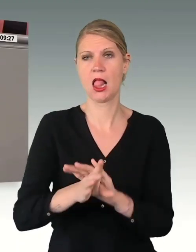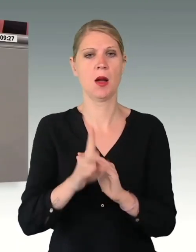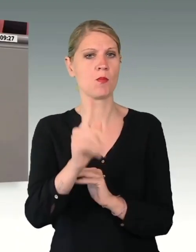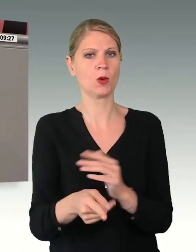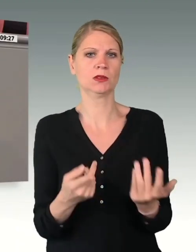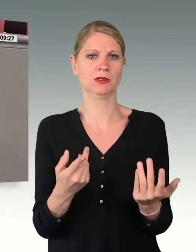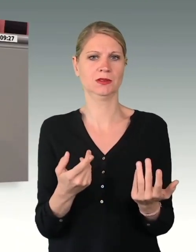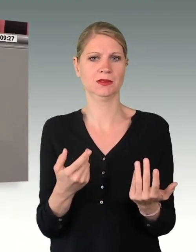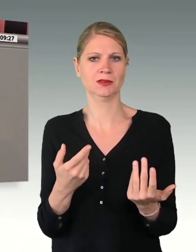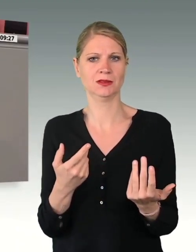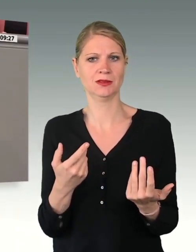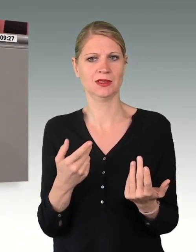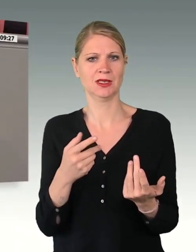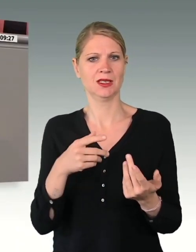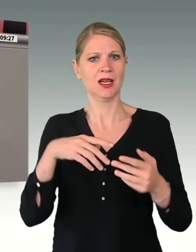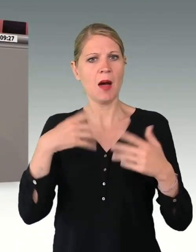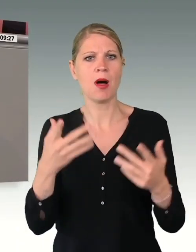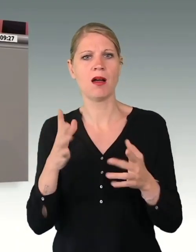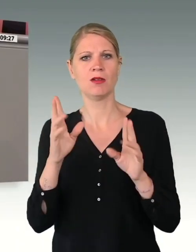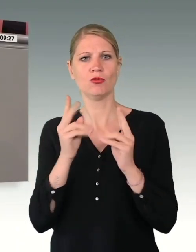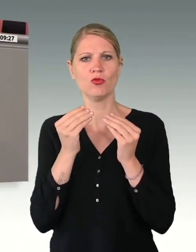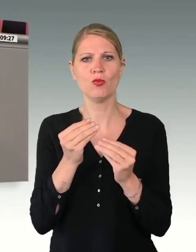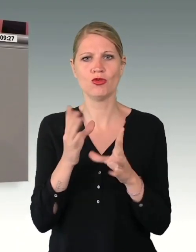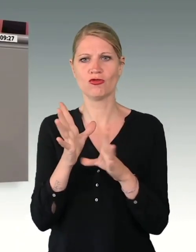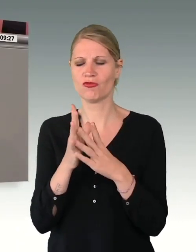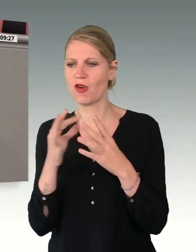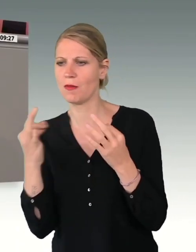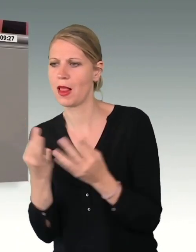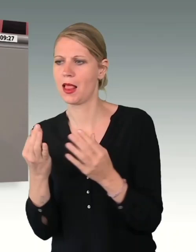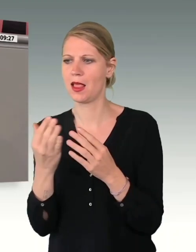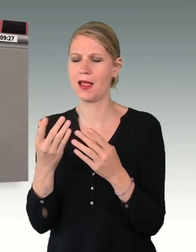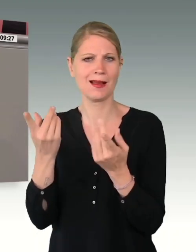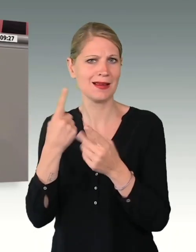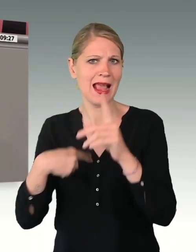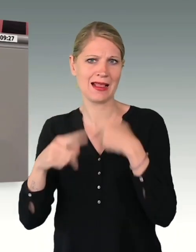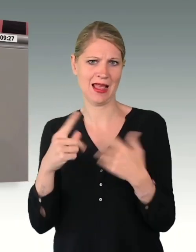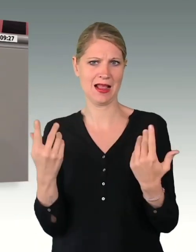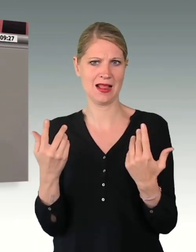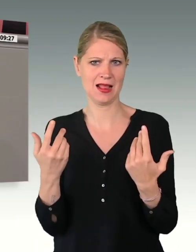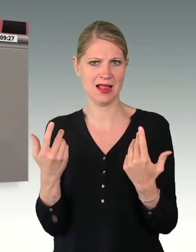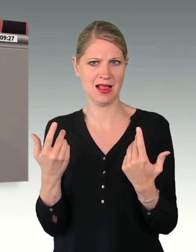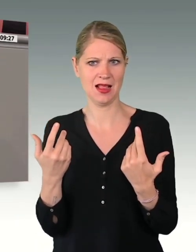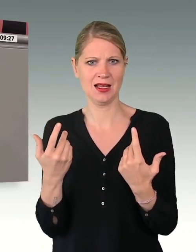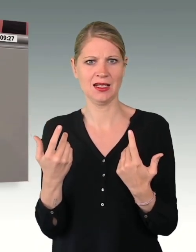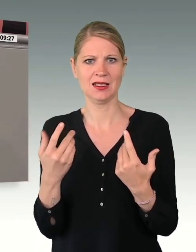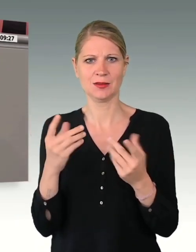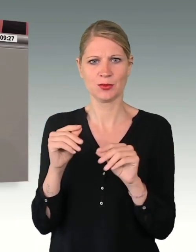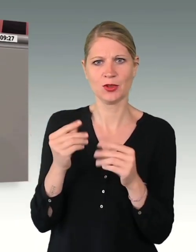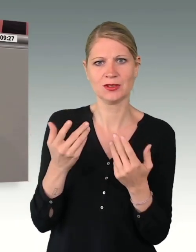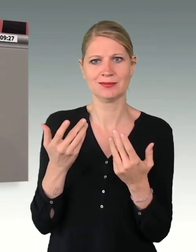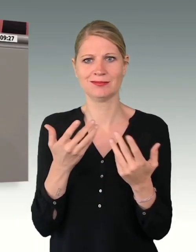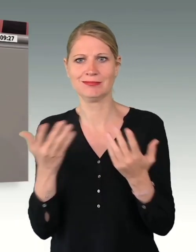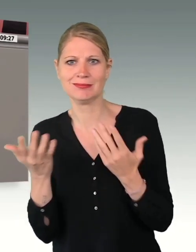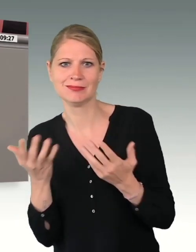das Gegenteil von Kaltstartfähigkeit. Hier reden wir über die nicht planbare kurzfristige Mobilisierung und